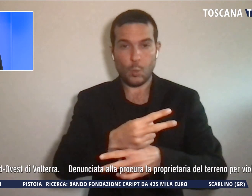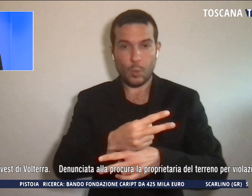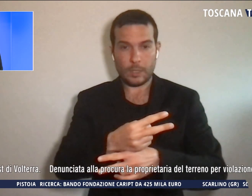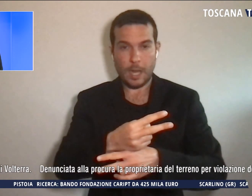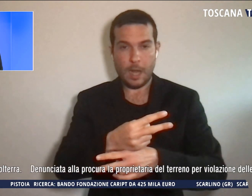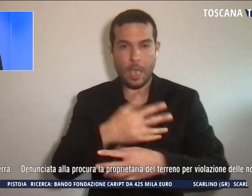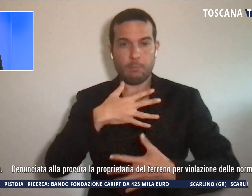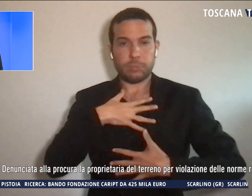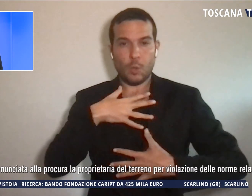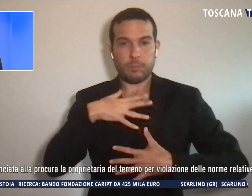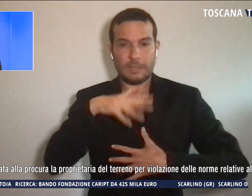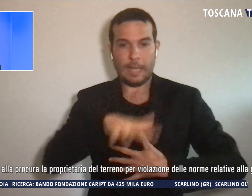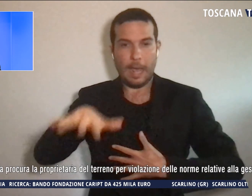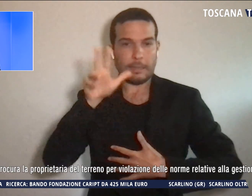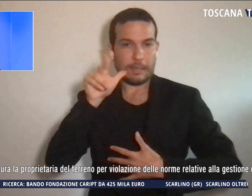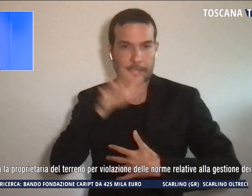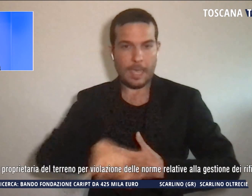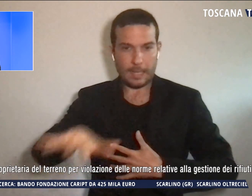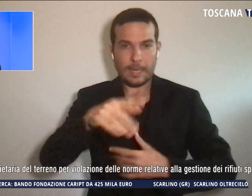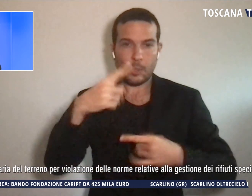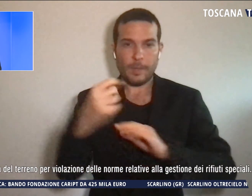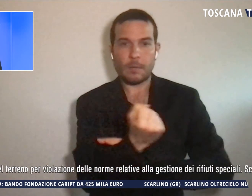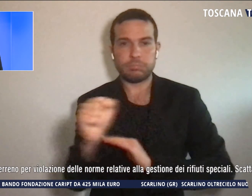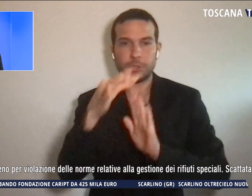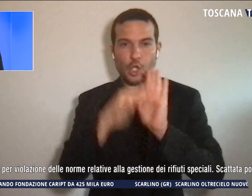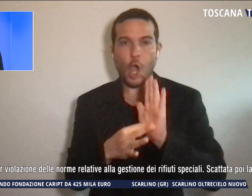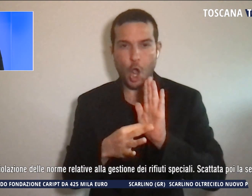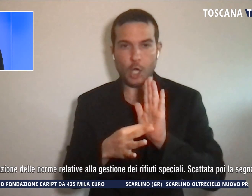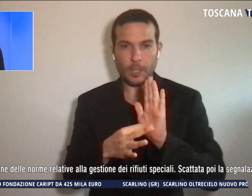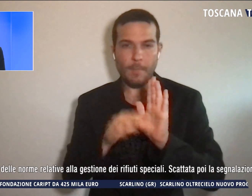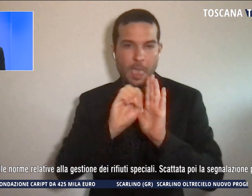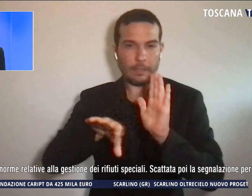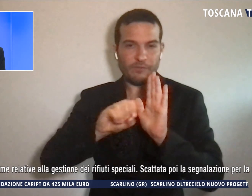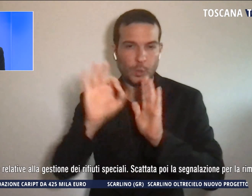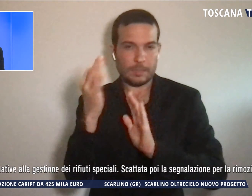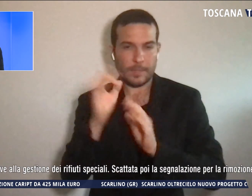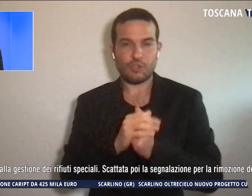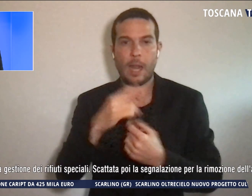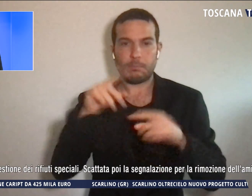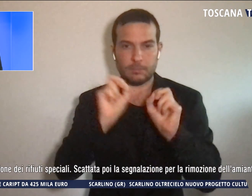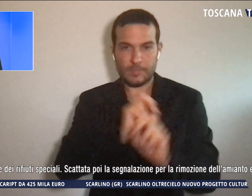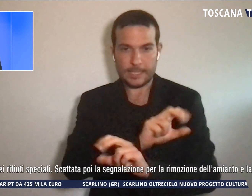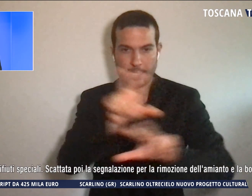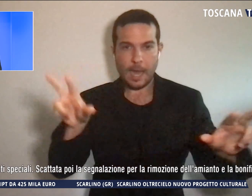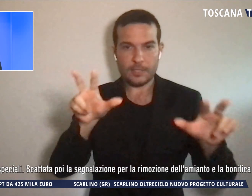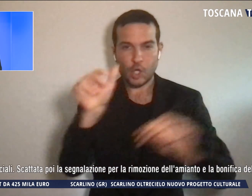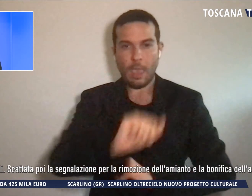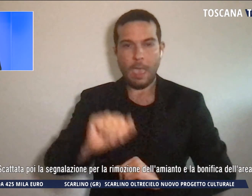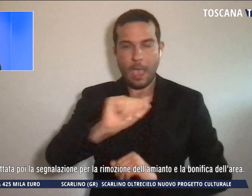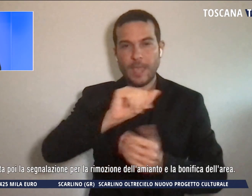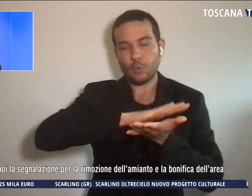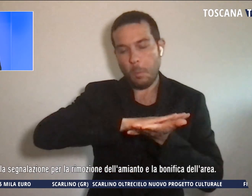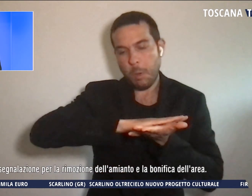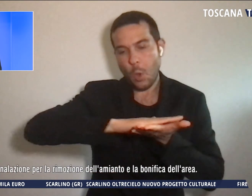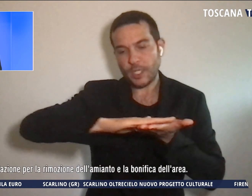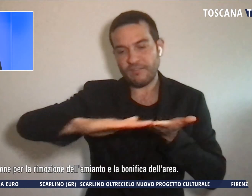violazione delle norme relativa alla gestione dei rifiuti speciali, scattata poi la segnalazione per la rimozione dell'amianto e la bonifica dell'area.